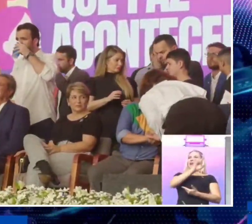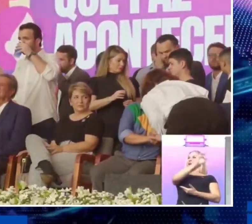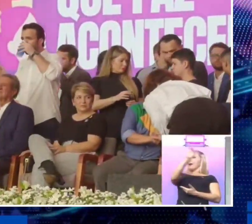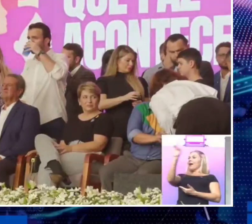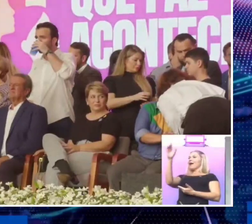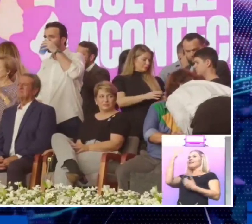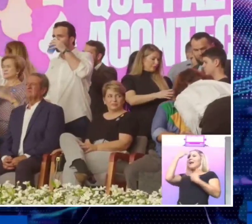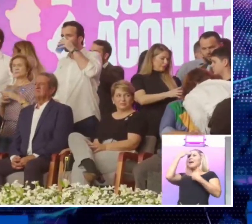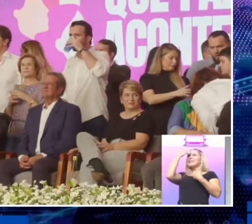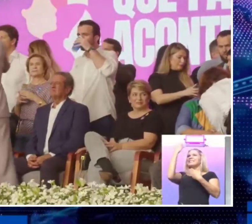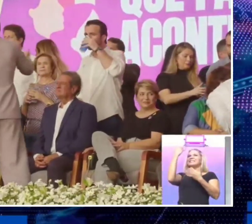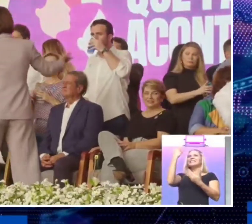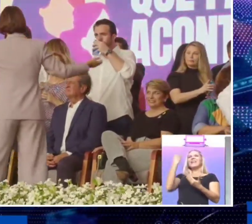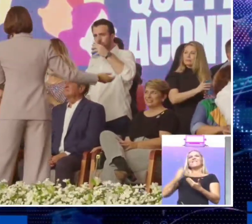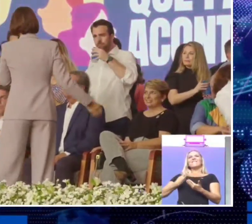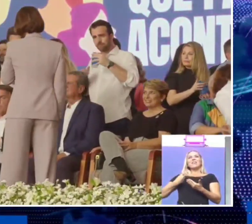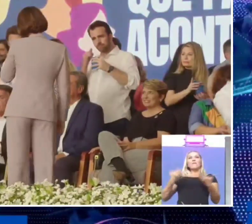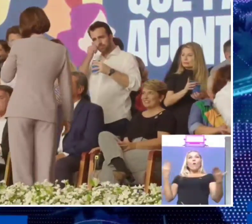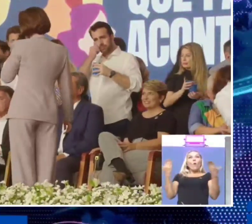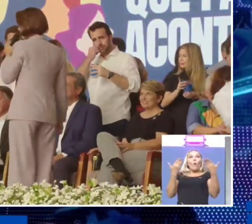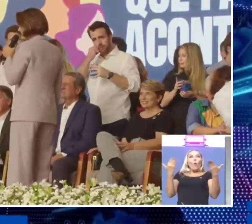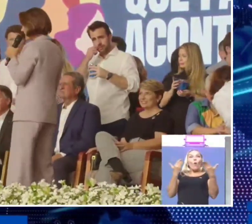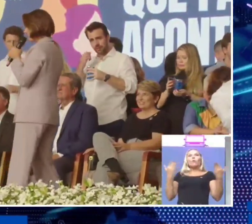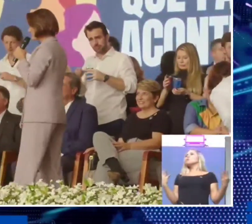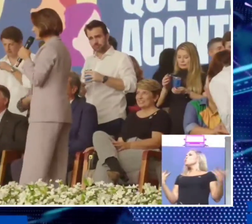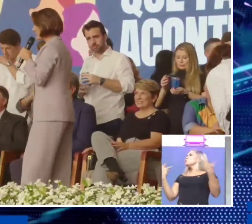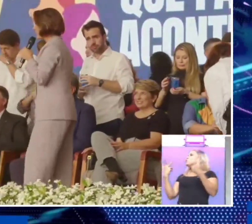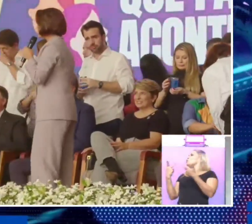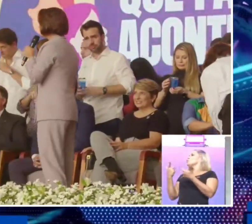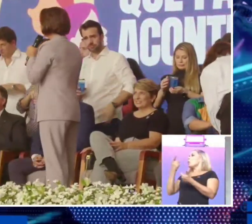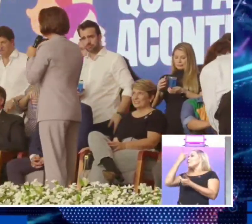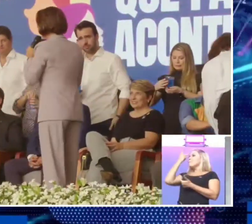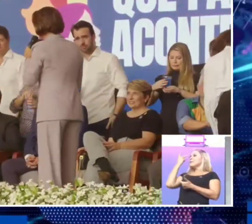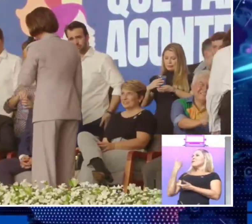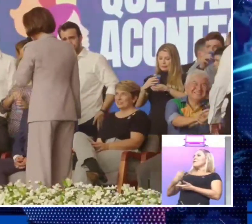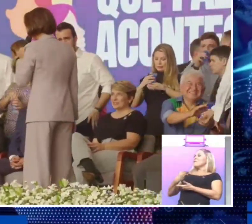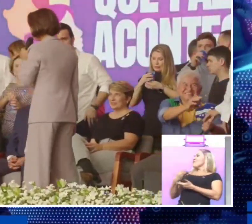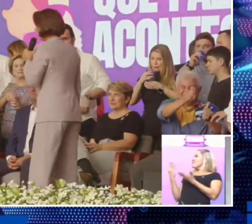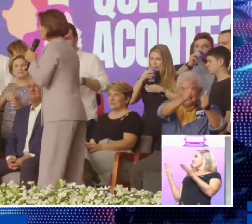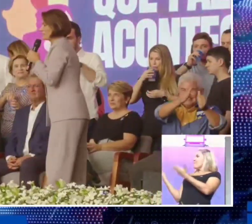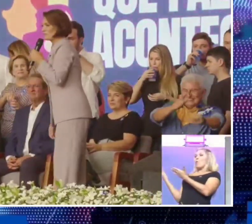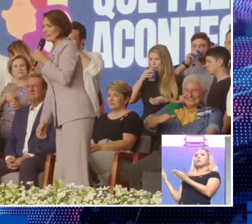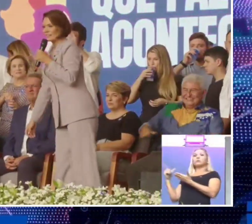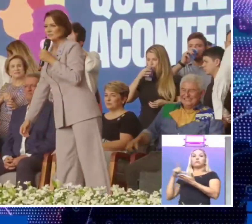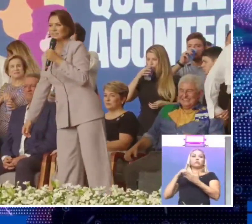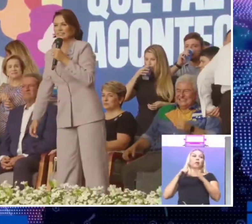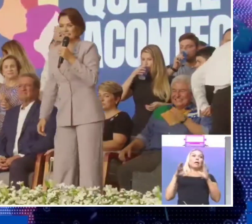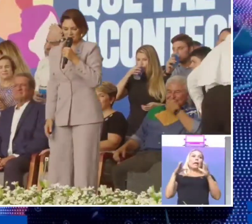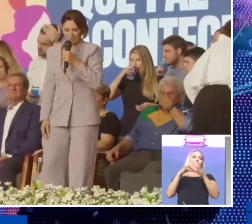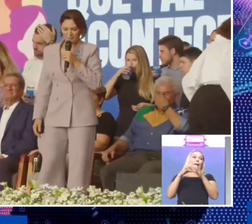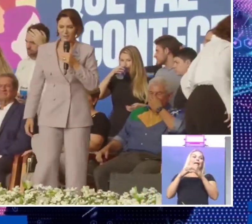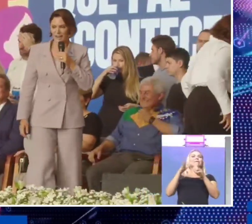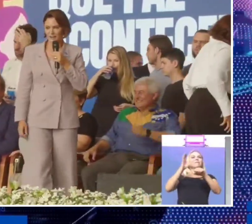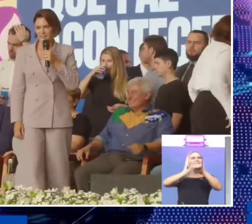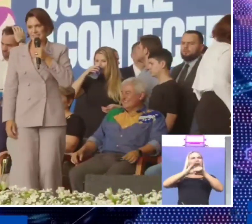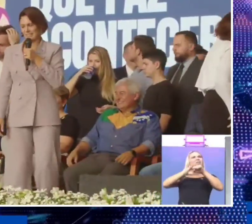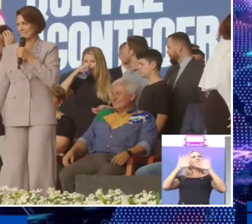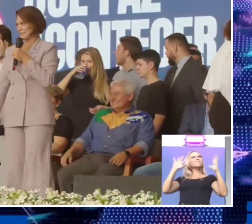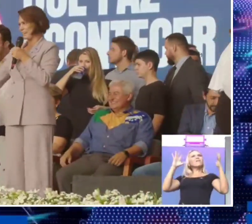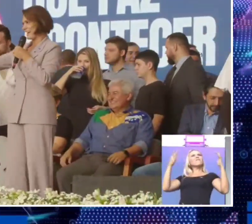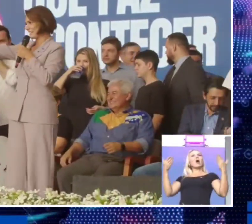vocês estarem aqui. Agradecer a todos aqui os presentes. Toda a nossa equipe que fez com que esse evento